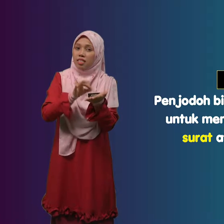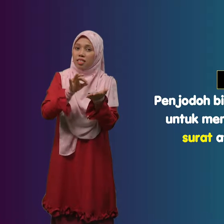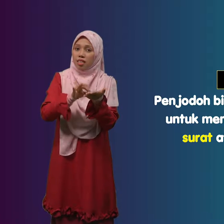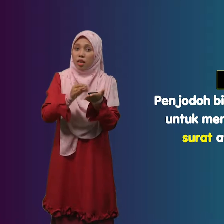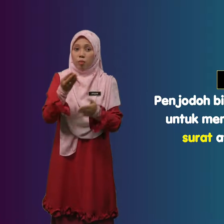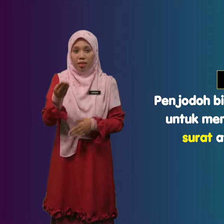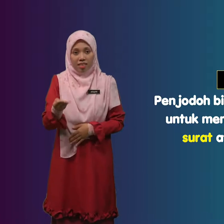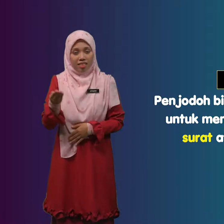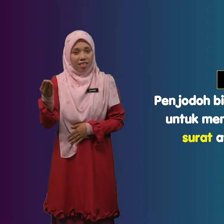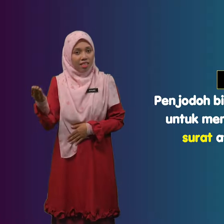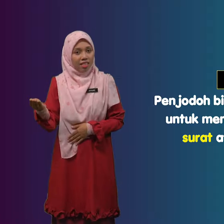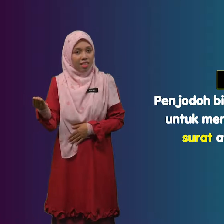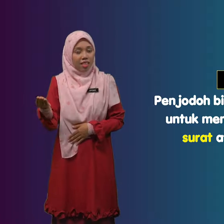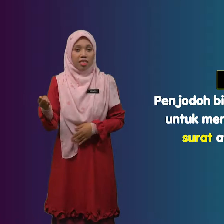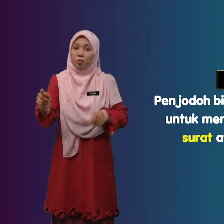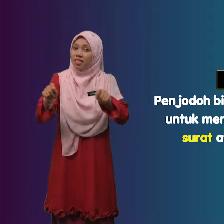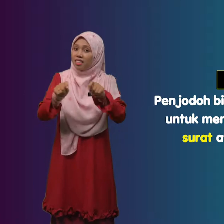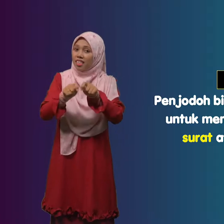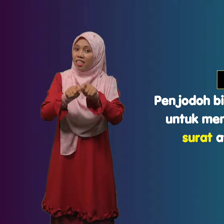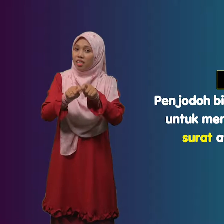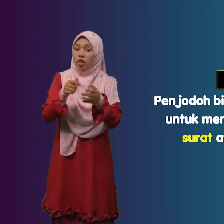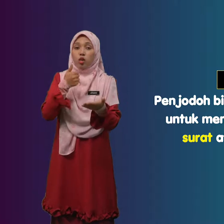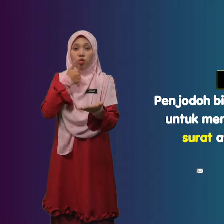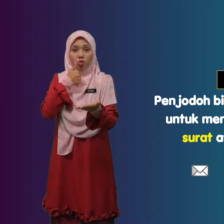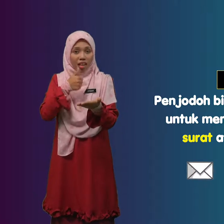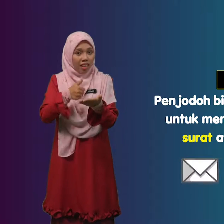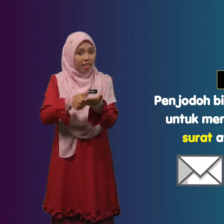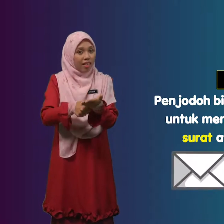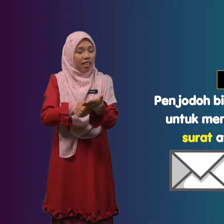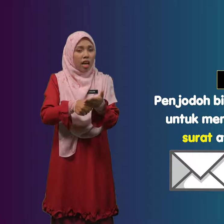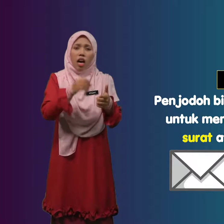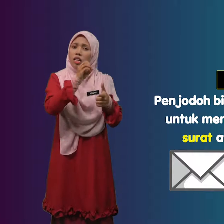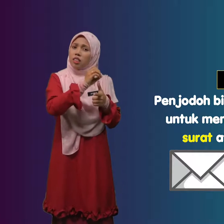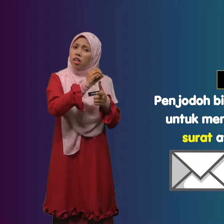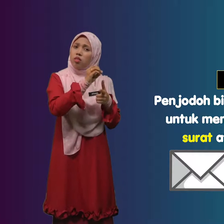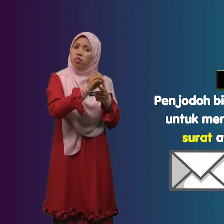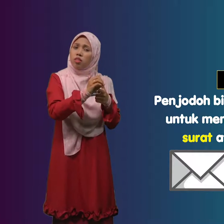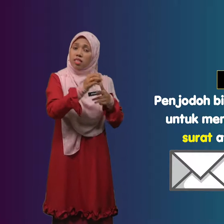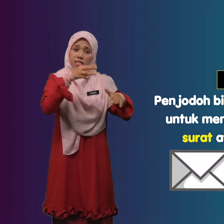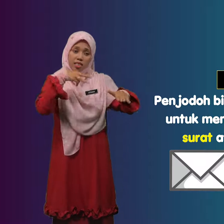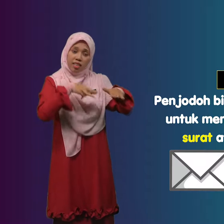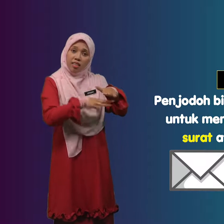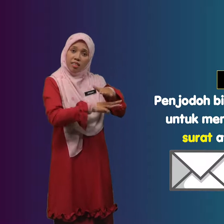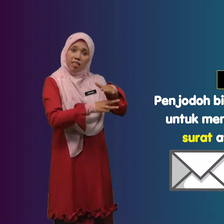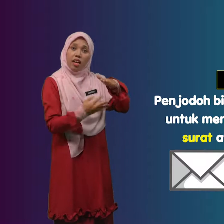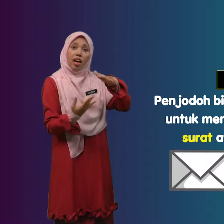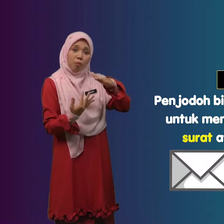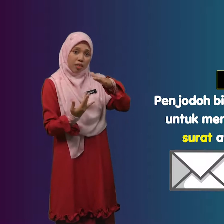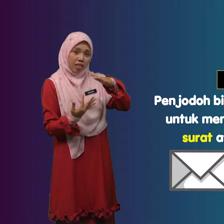Benda Seperti Surat Atau Senjata Api